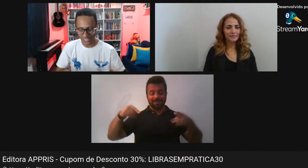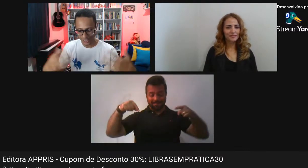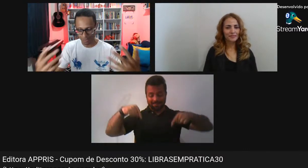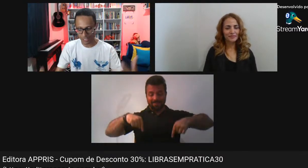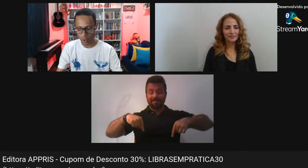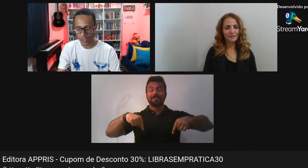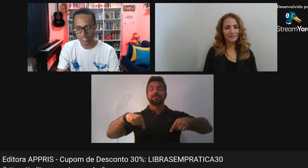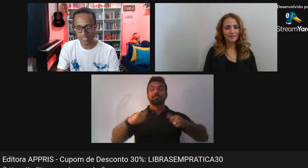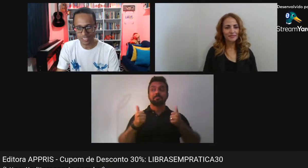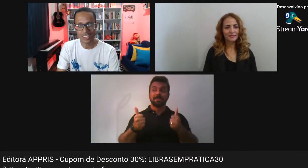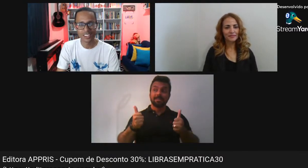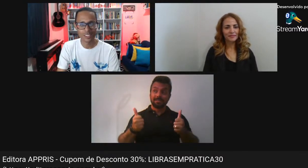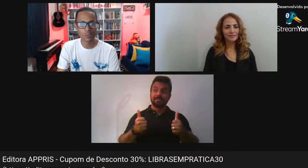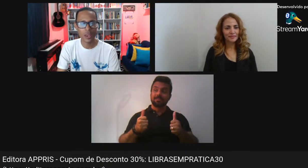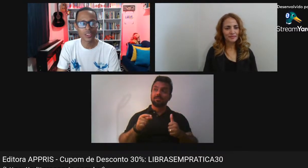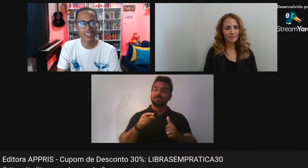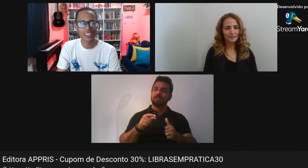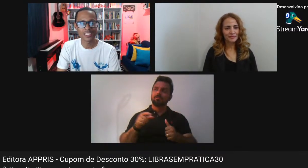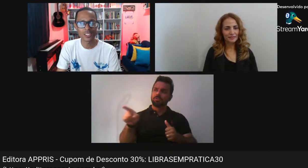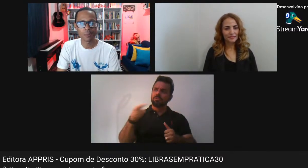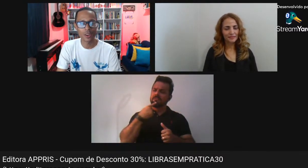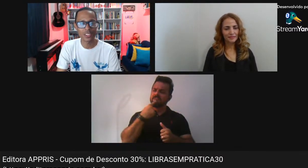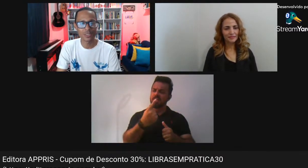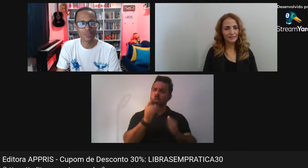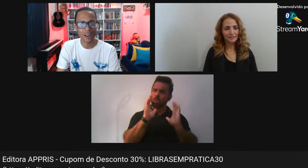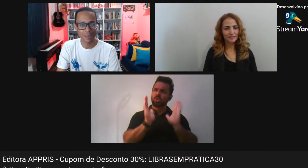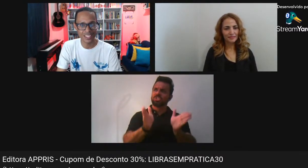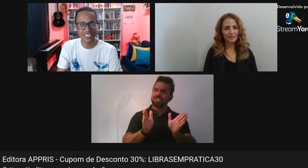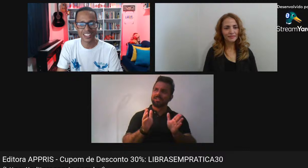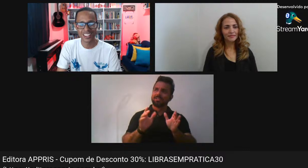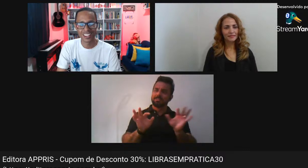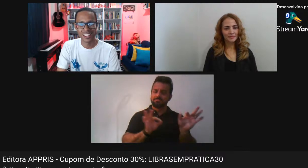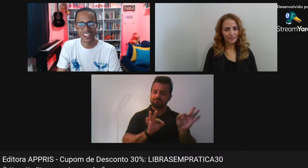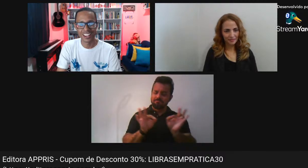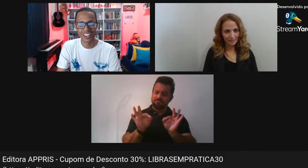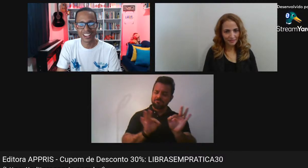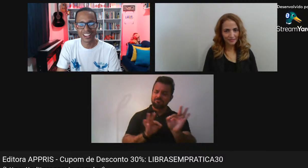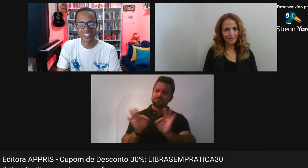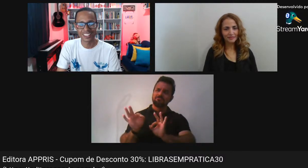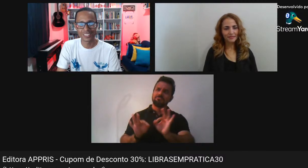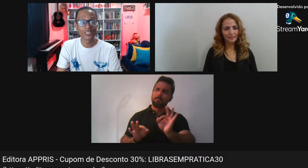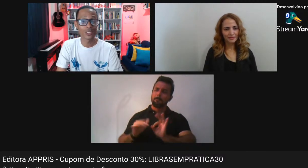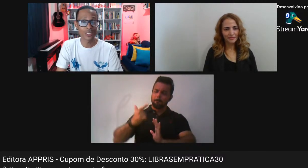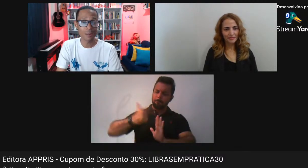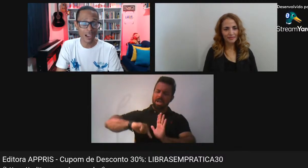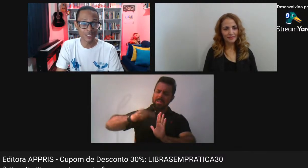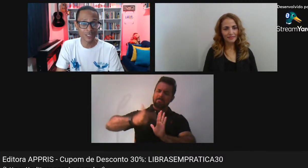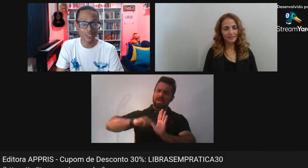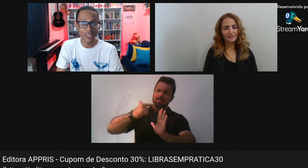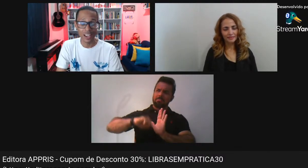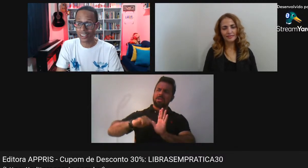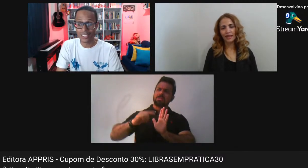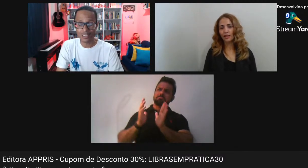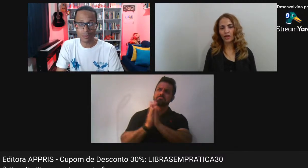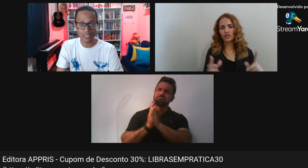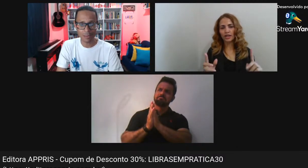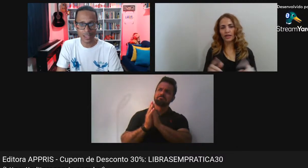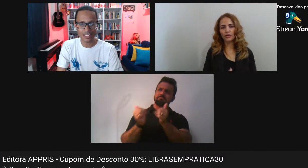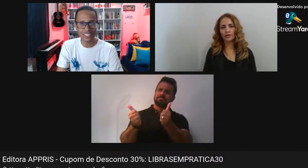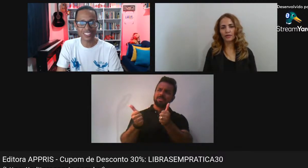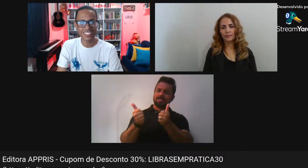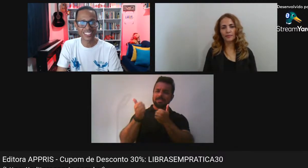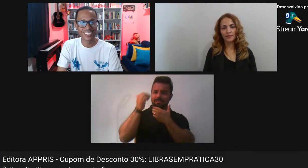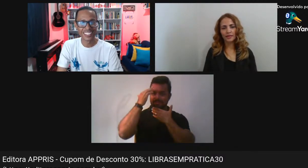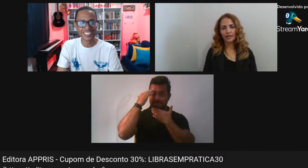Planejando mais coisas Espero que a gente Possa divulgar mais Os seus trabalhos Agradecimento